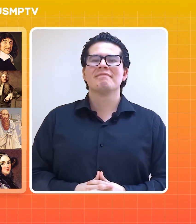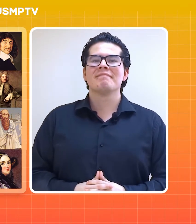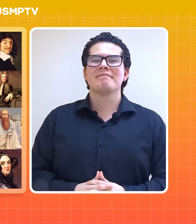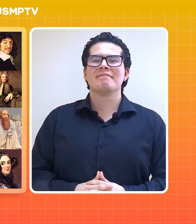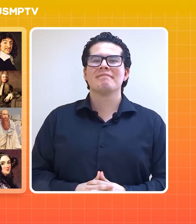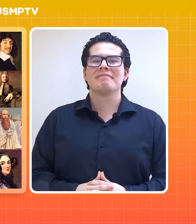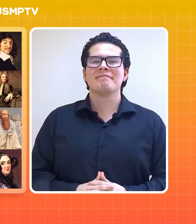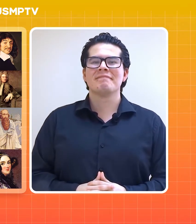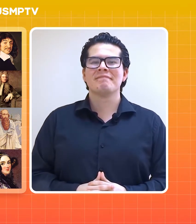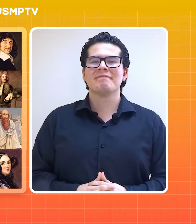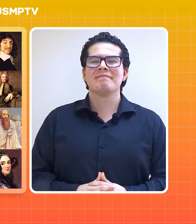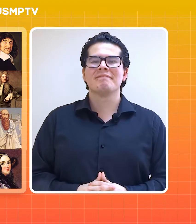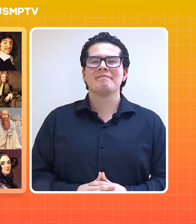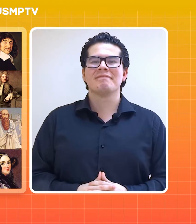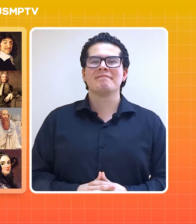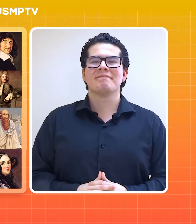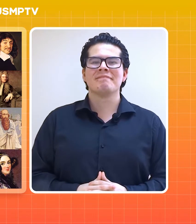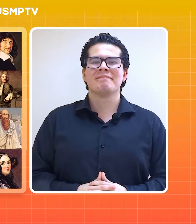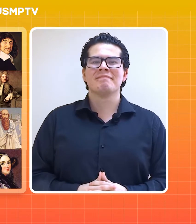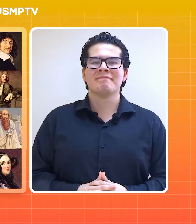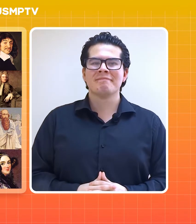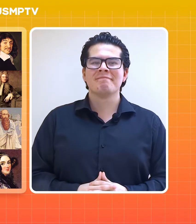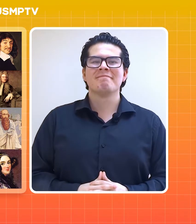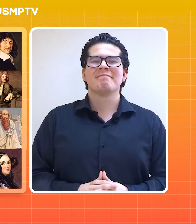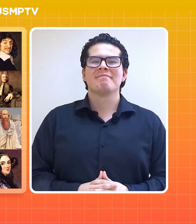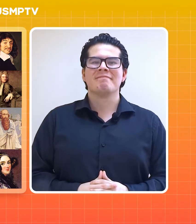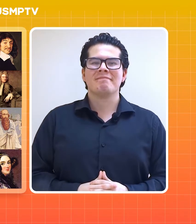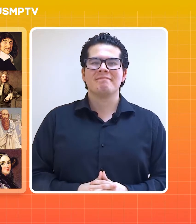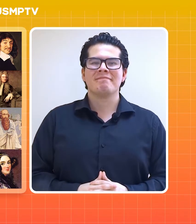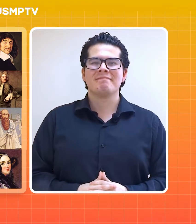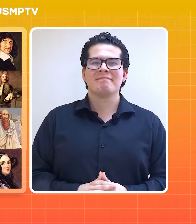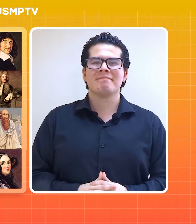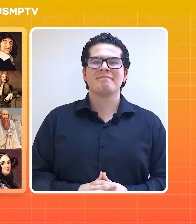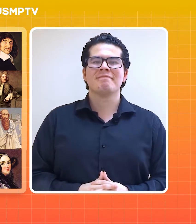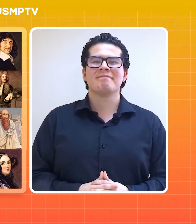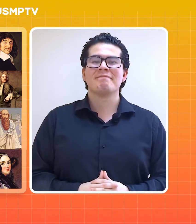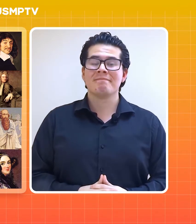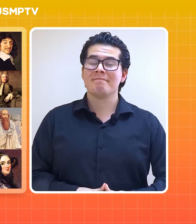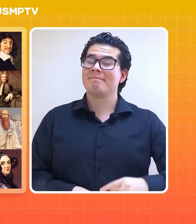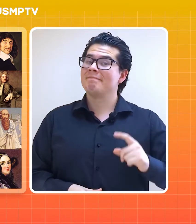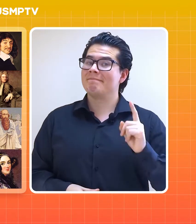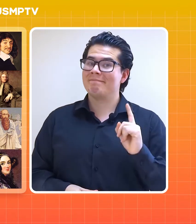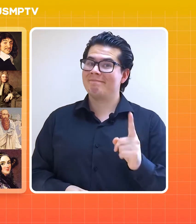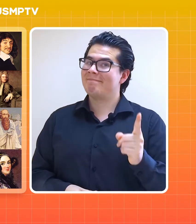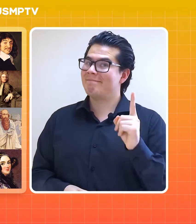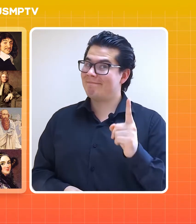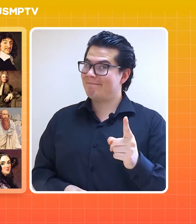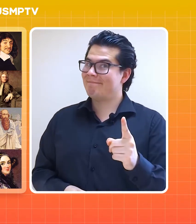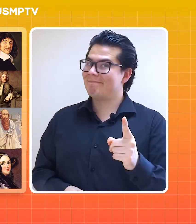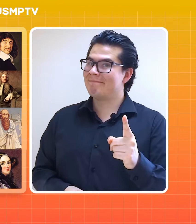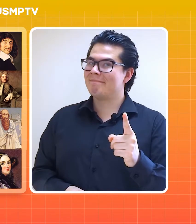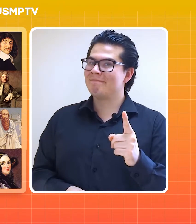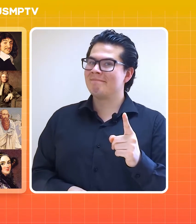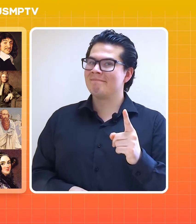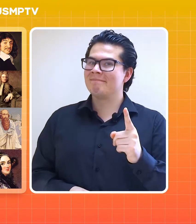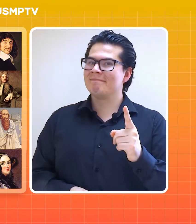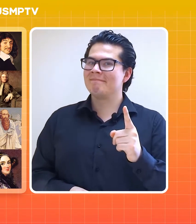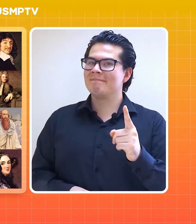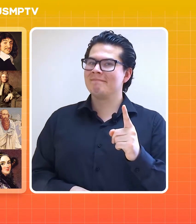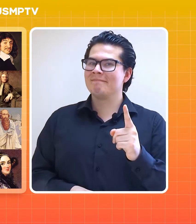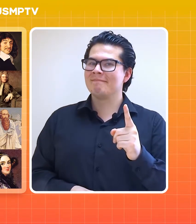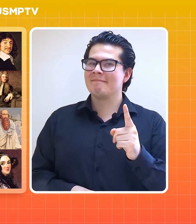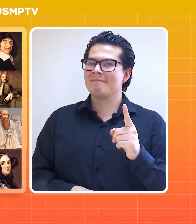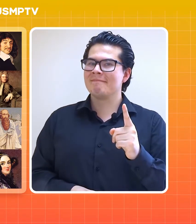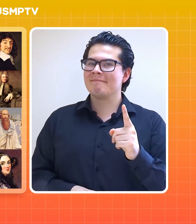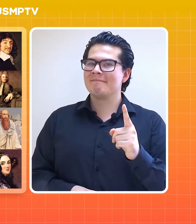que aprenderemos lo más que podamos sobre este tema, la regla de tres, y con mucho detalle, para que les vaya súper bien en el cole y en todos los